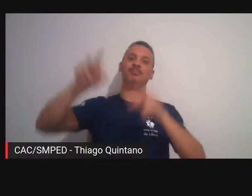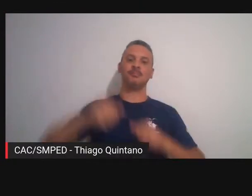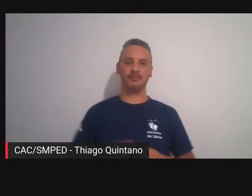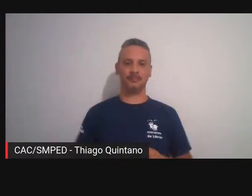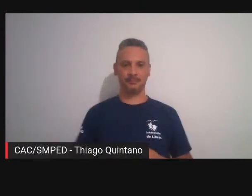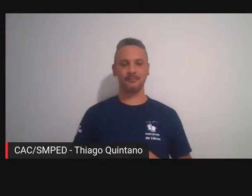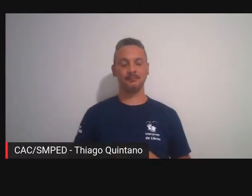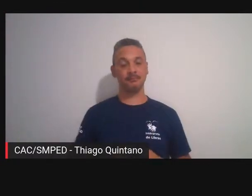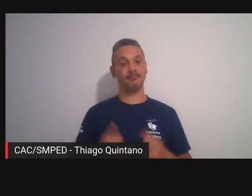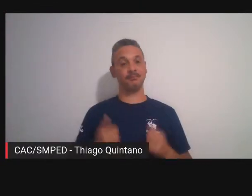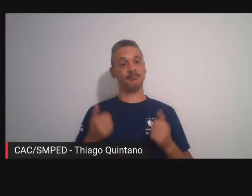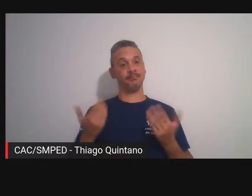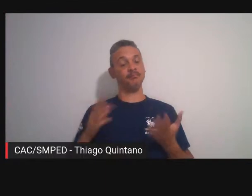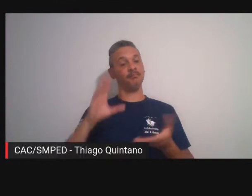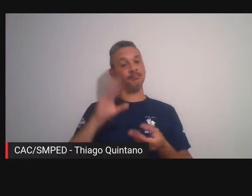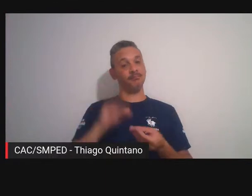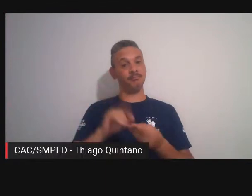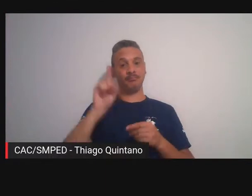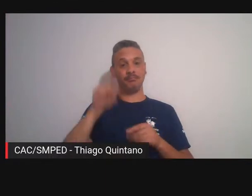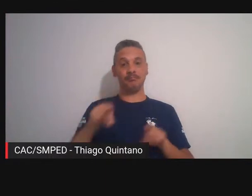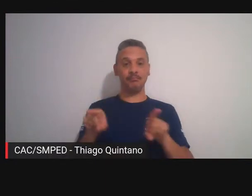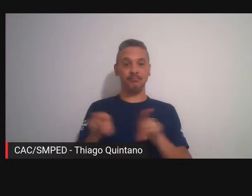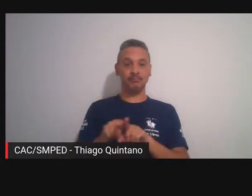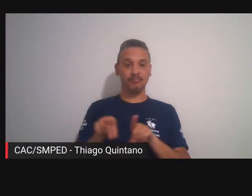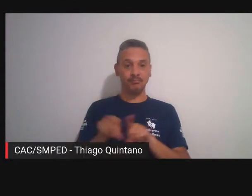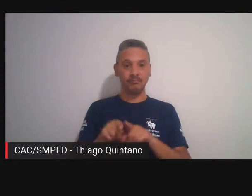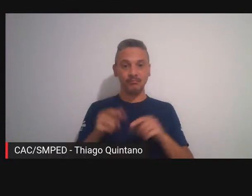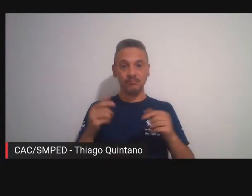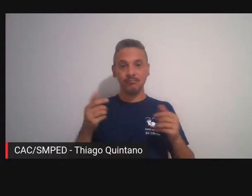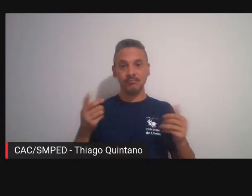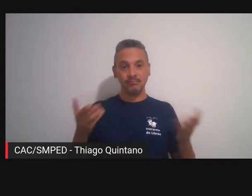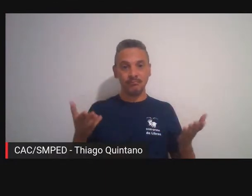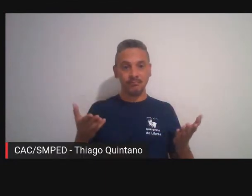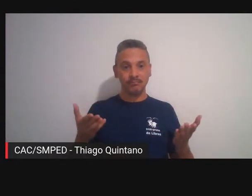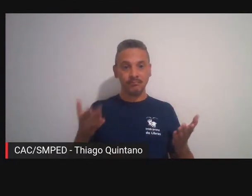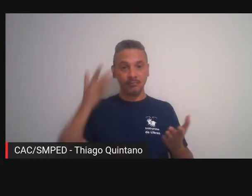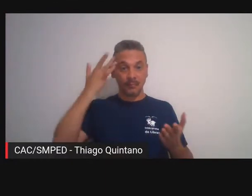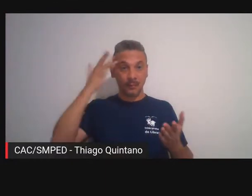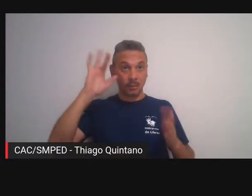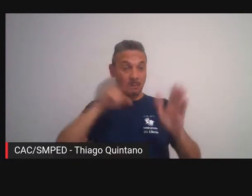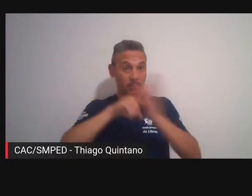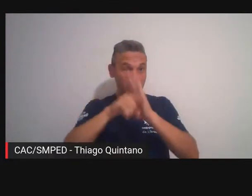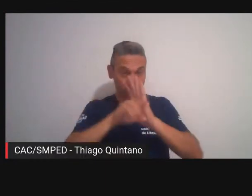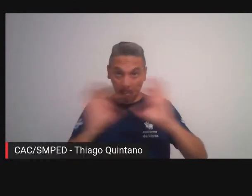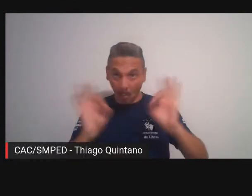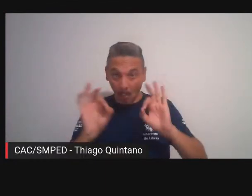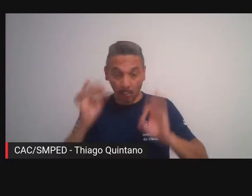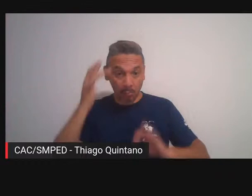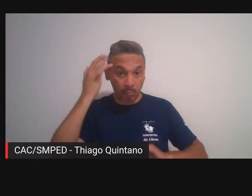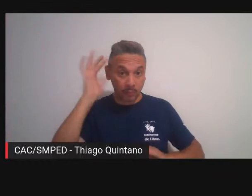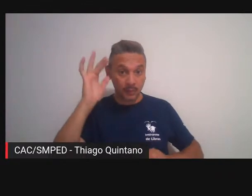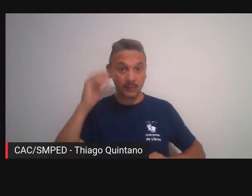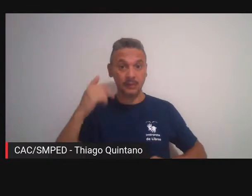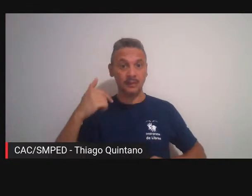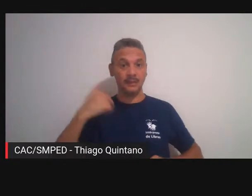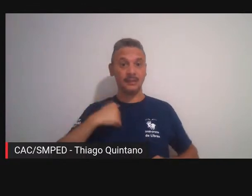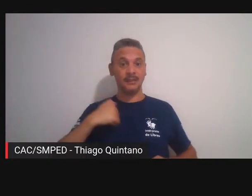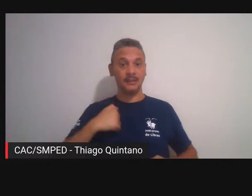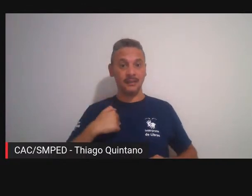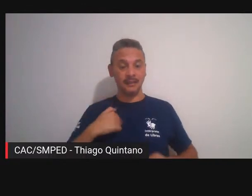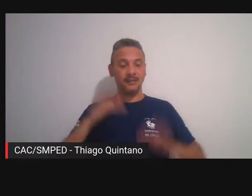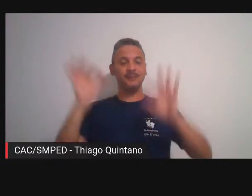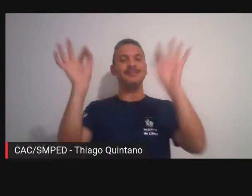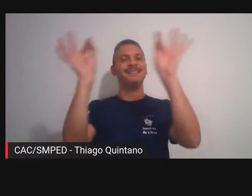e no mais eu acho que é isso não sei se vai abrir para a pergunta eu estou bem